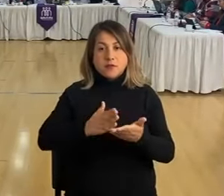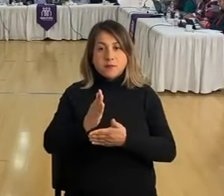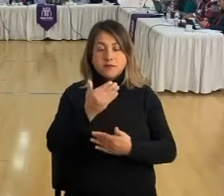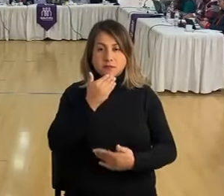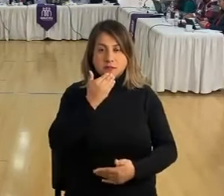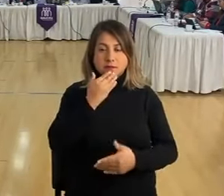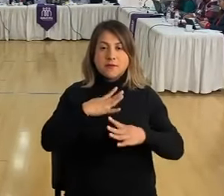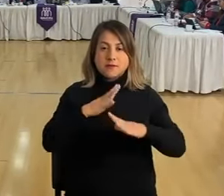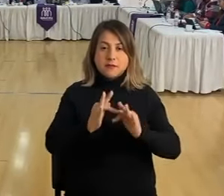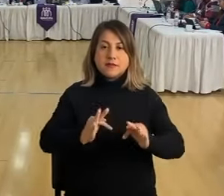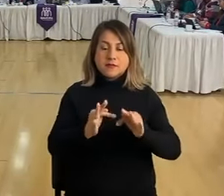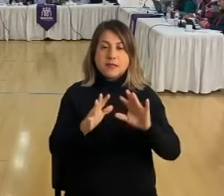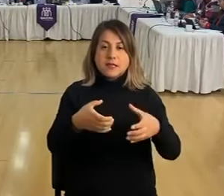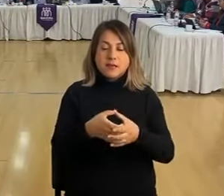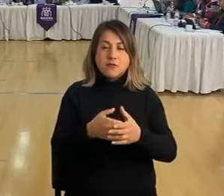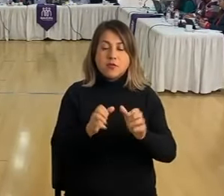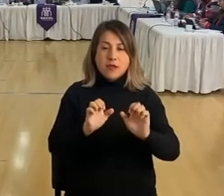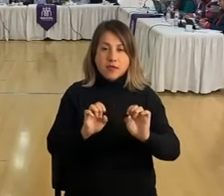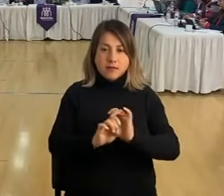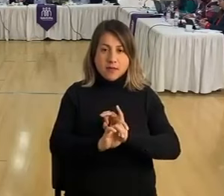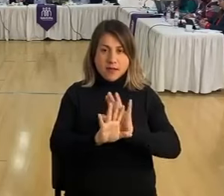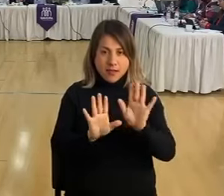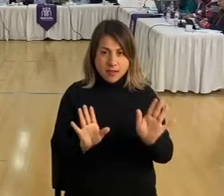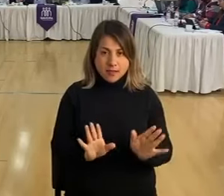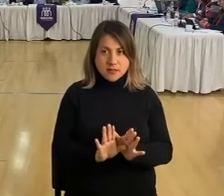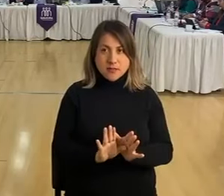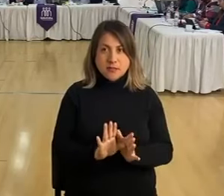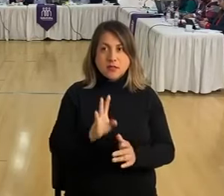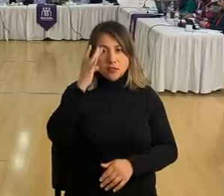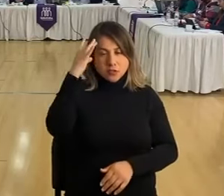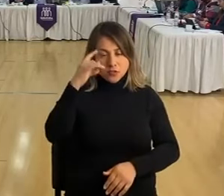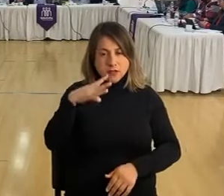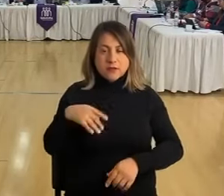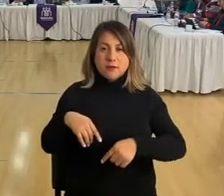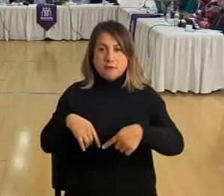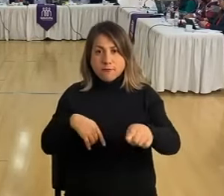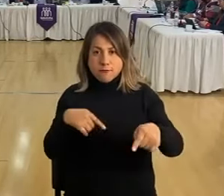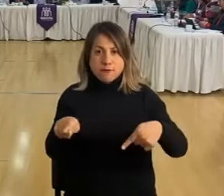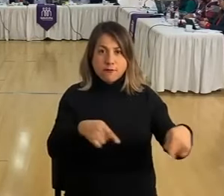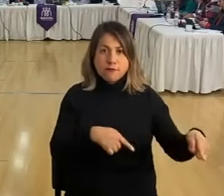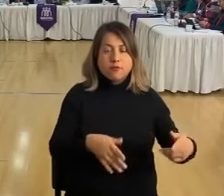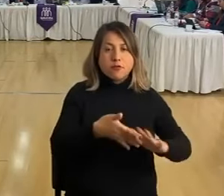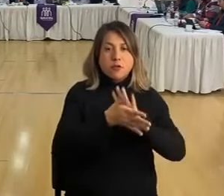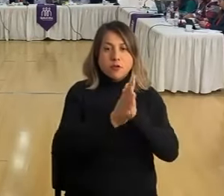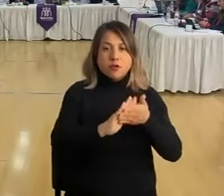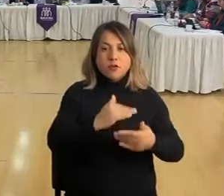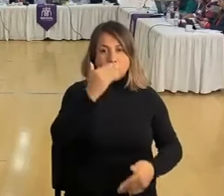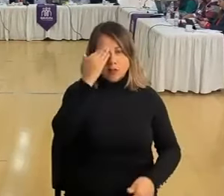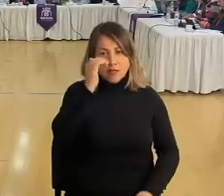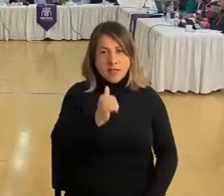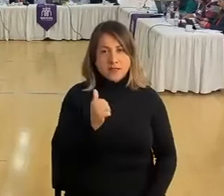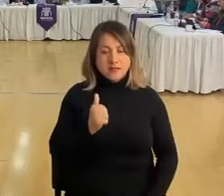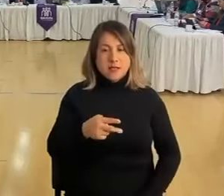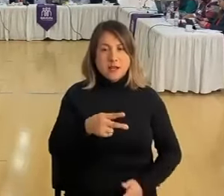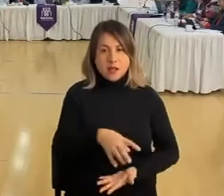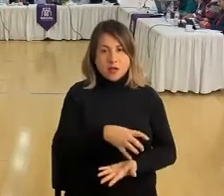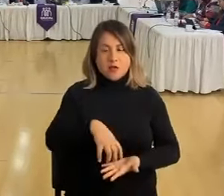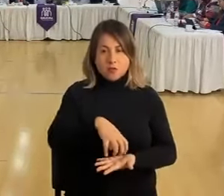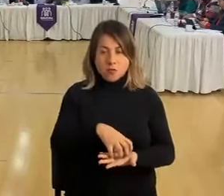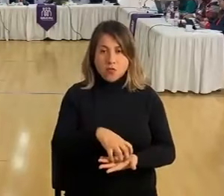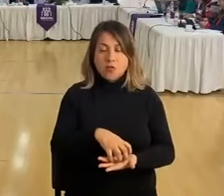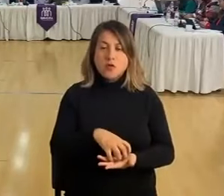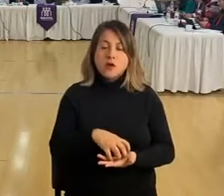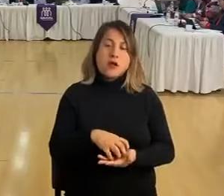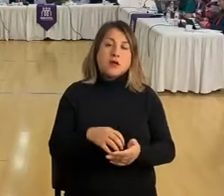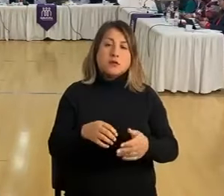también, felicitando a los equipos de emergencia, que se emplearon durante todo el día ayer por la comuna para limpiar distintos